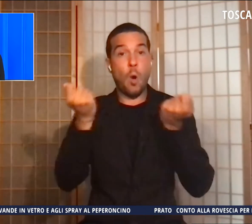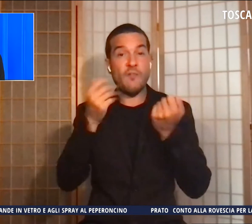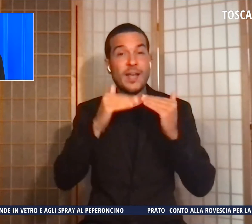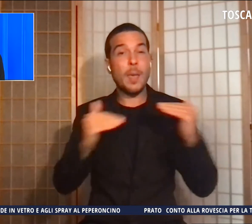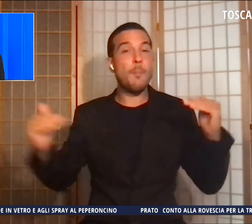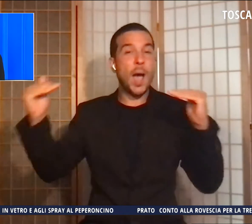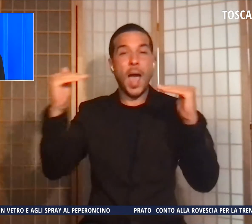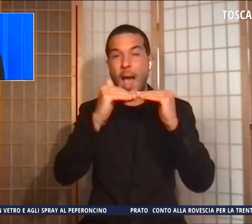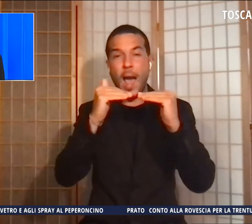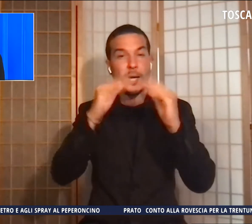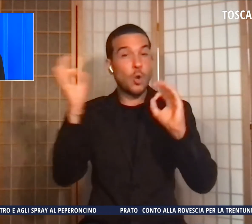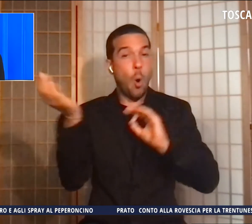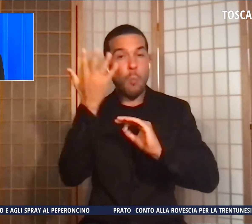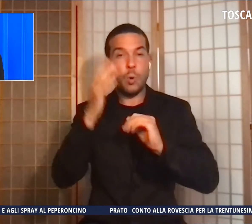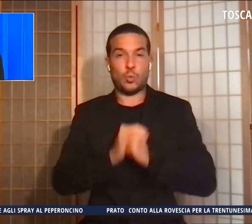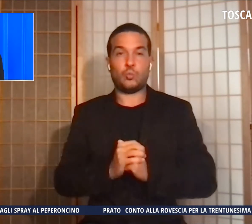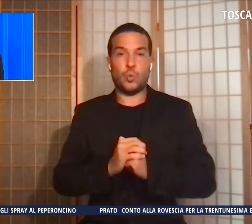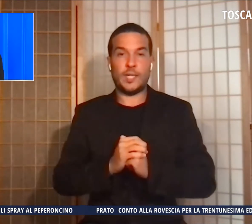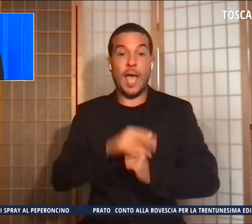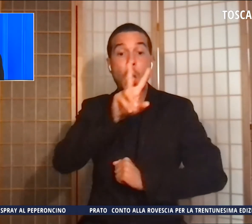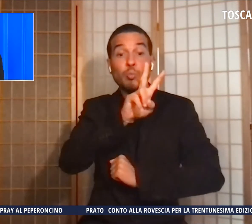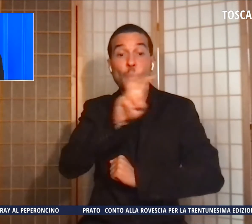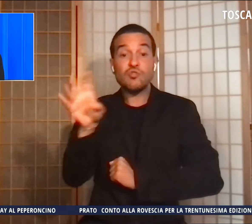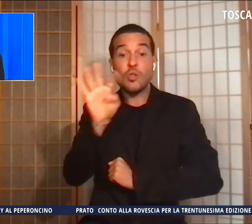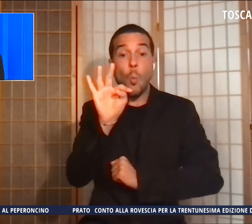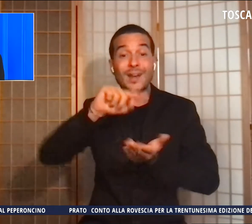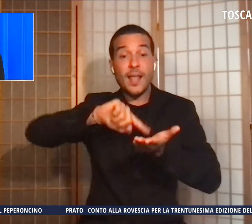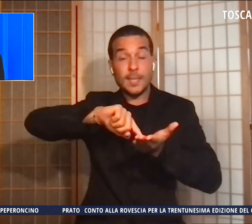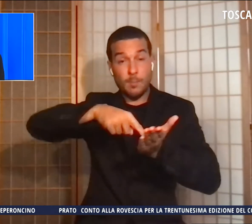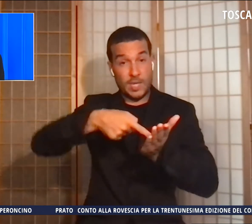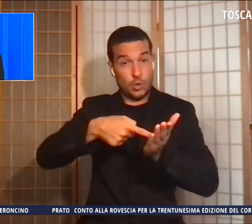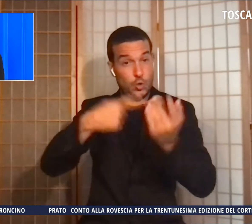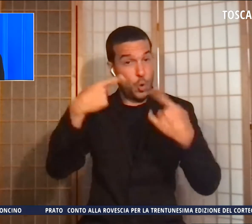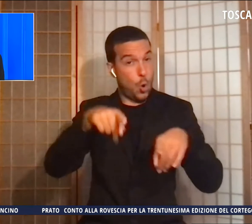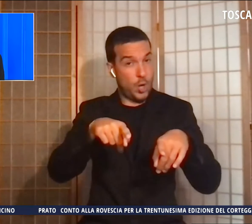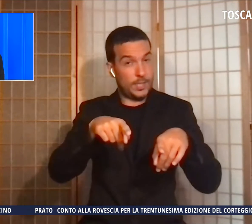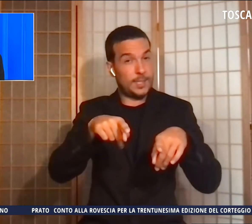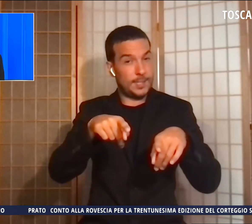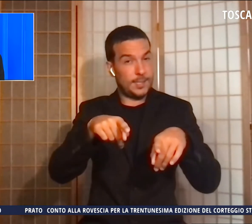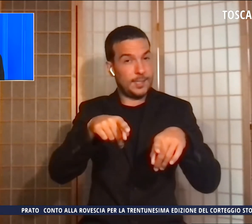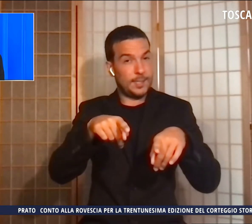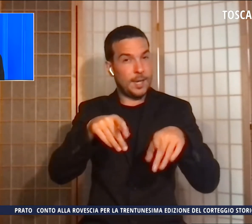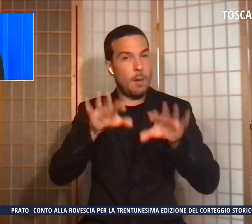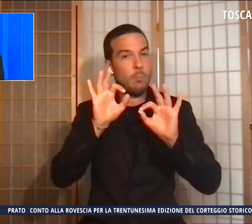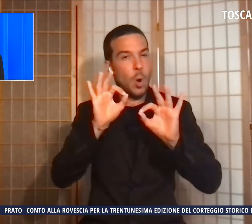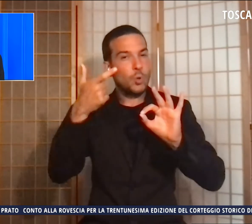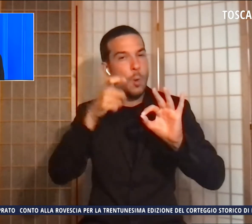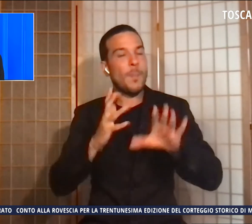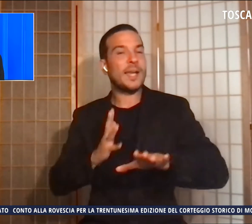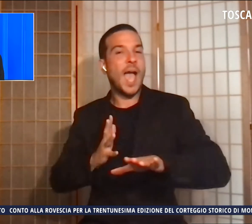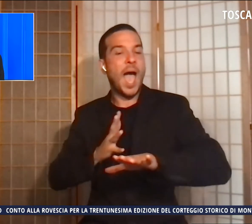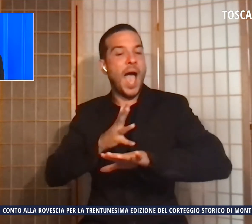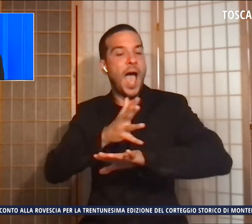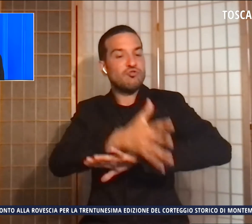240 milioni permetteranno, in particolare, di poter accedere a servizi di qualità e